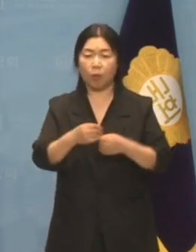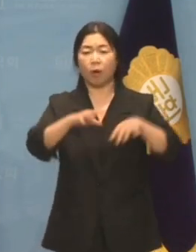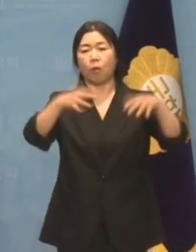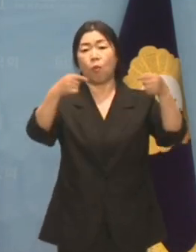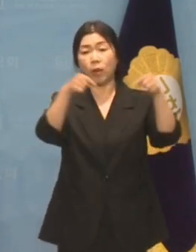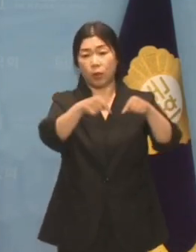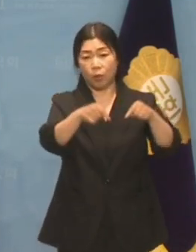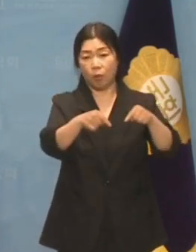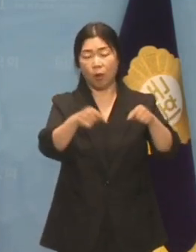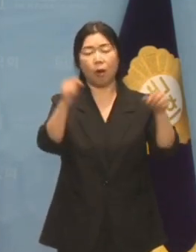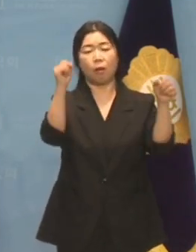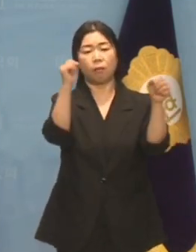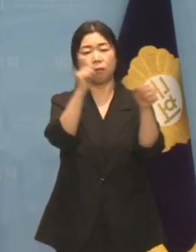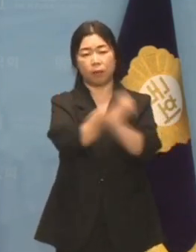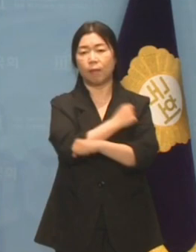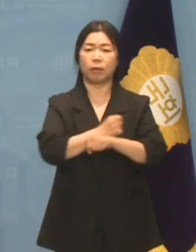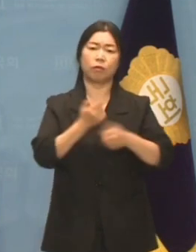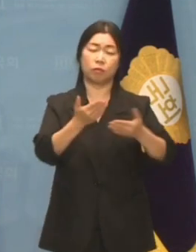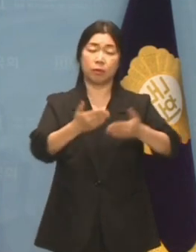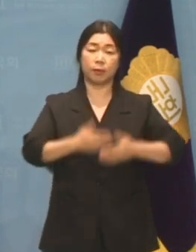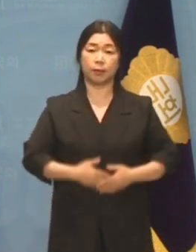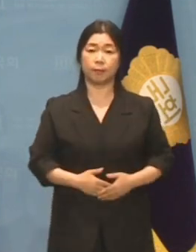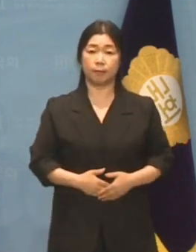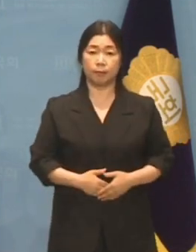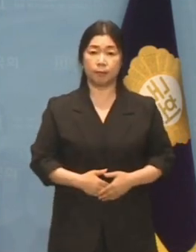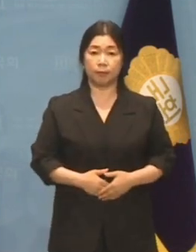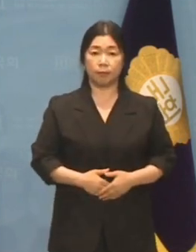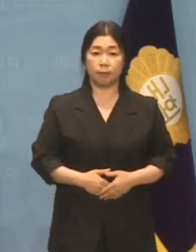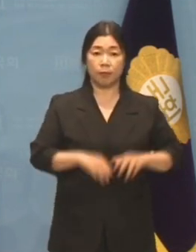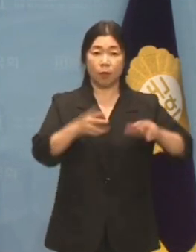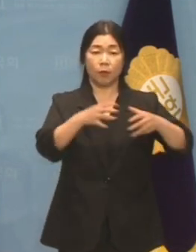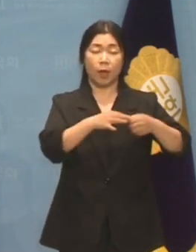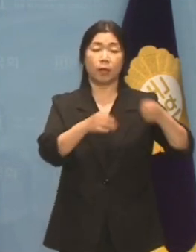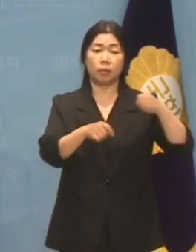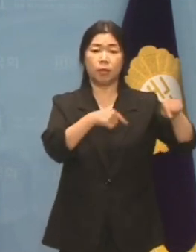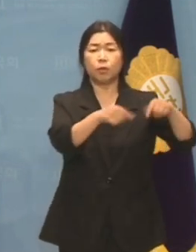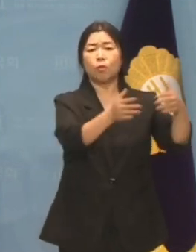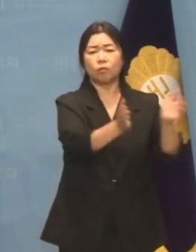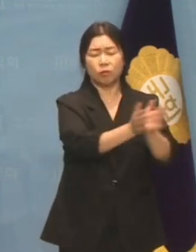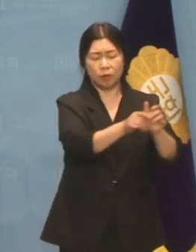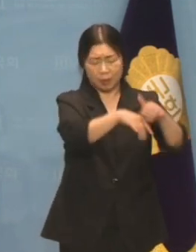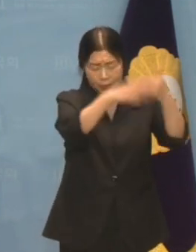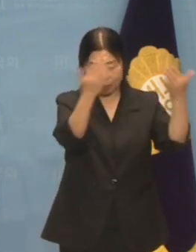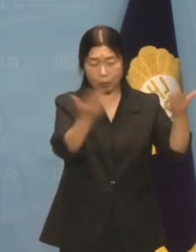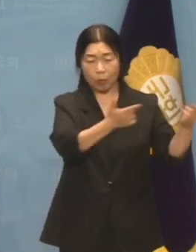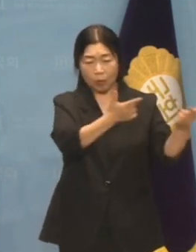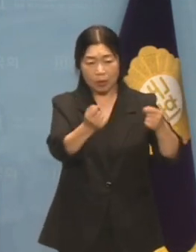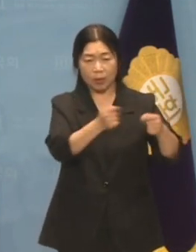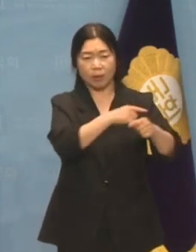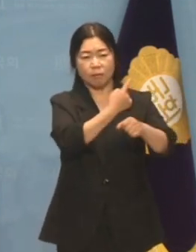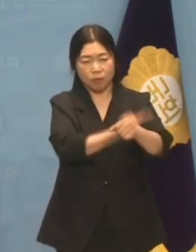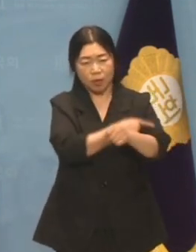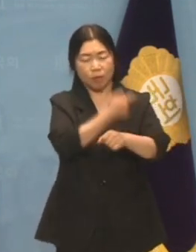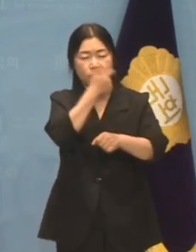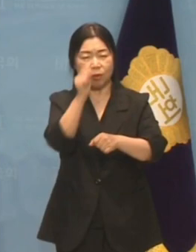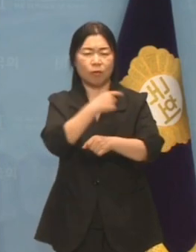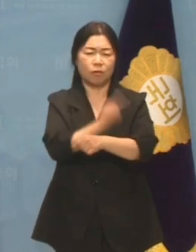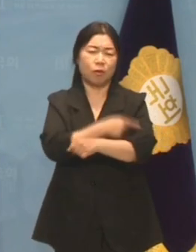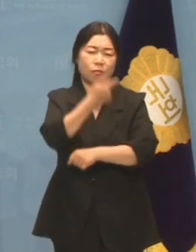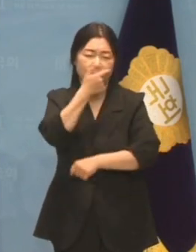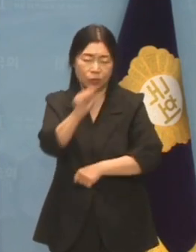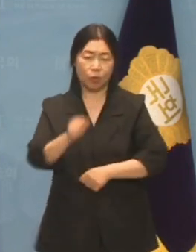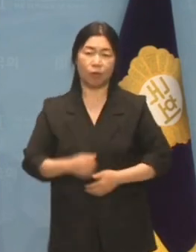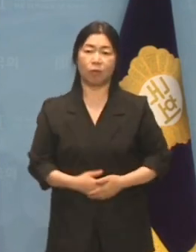무너뜨리고 있습니다. 국민의힘 지도부를 필두로 당 전체가 무능에 무능을 더하고 있으니